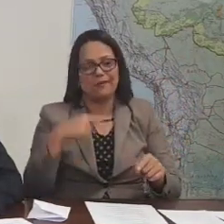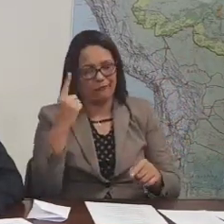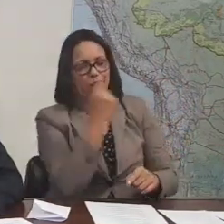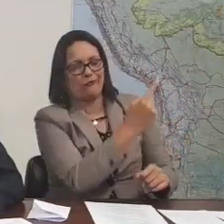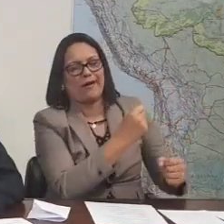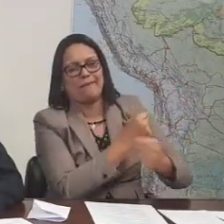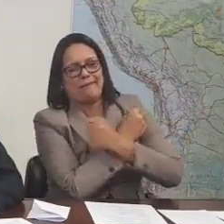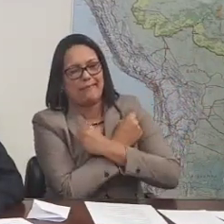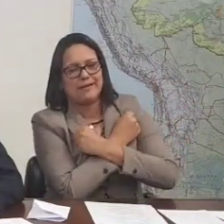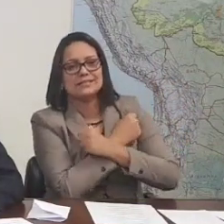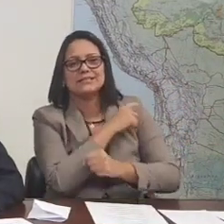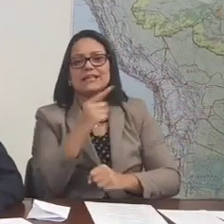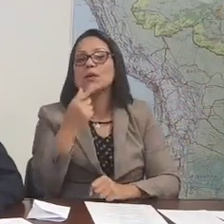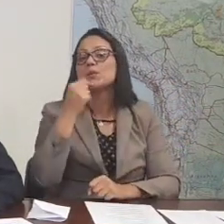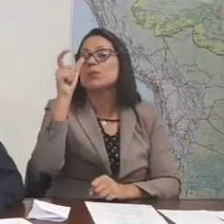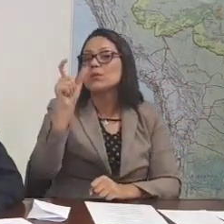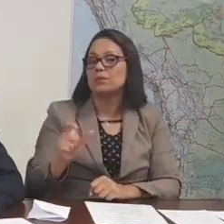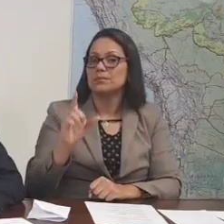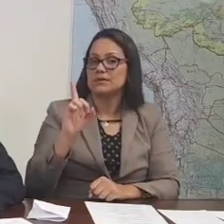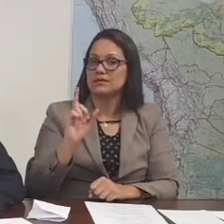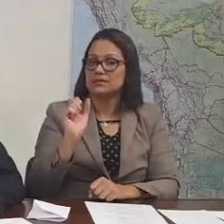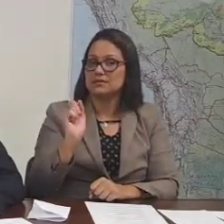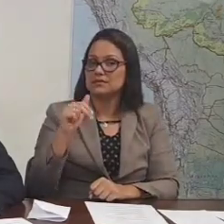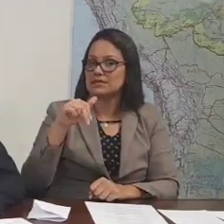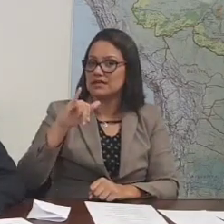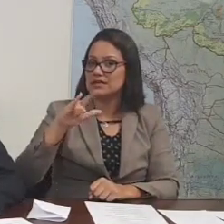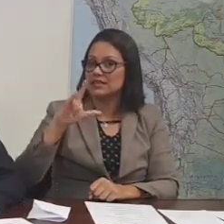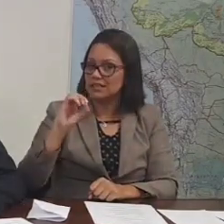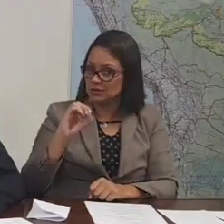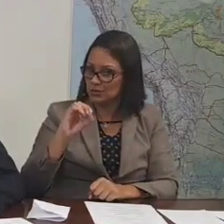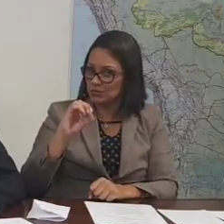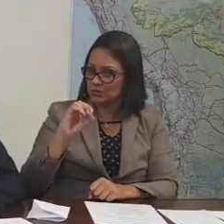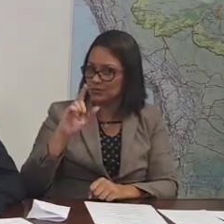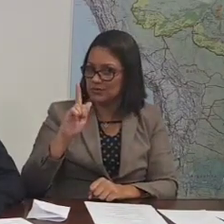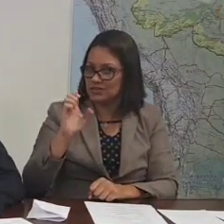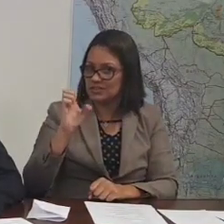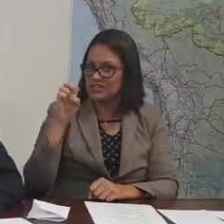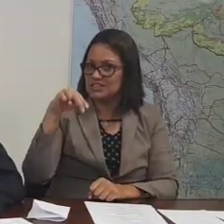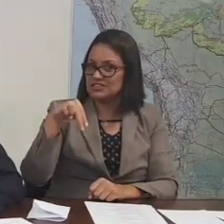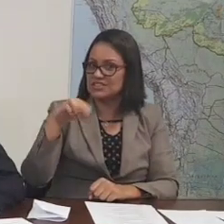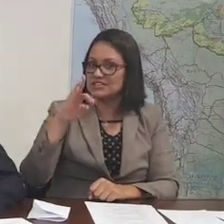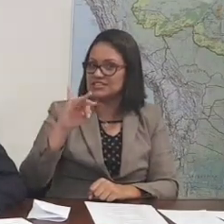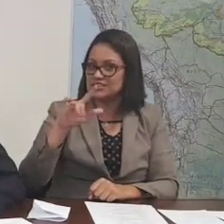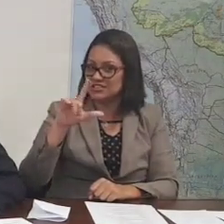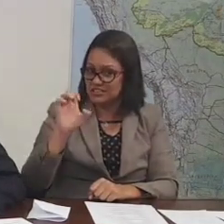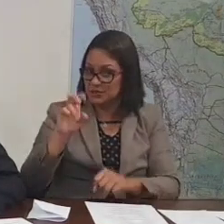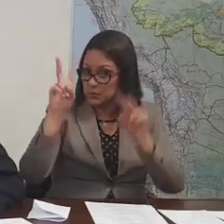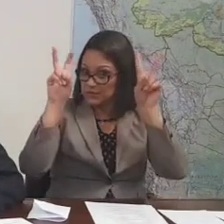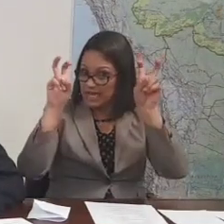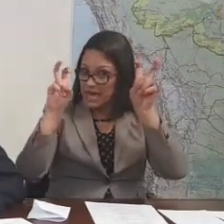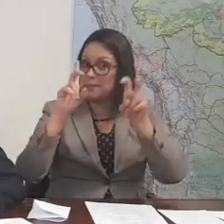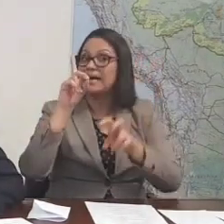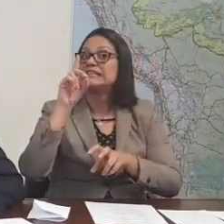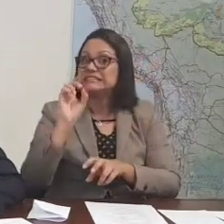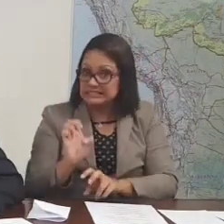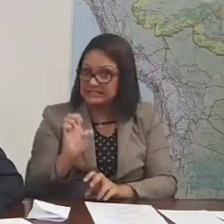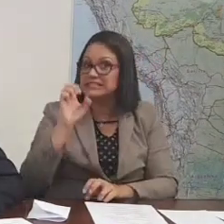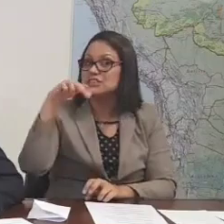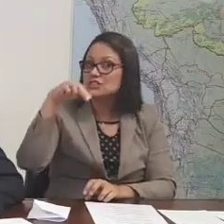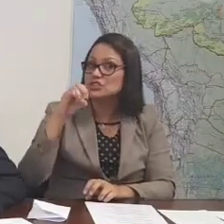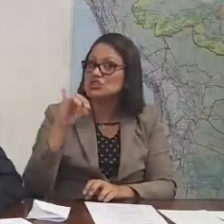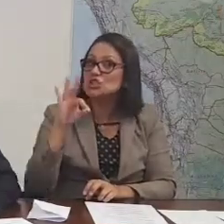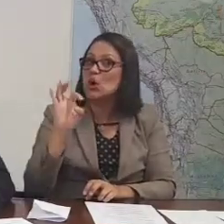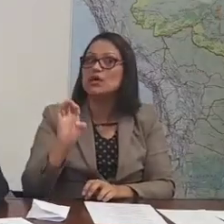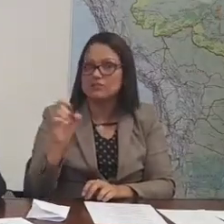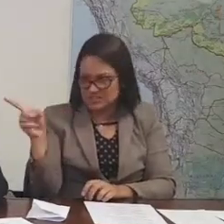E tem um programa do Danilo Gentil, é isso? Tenho. Noite. É isso mesmo? Vocês vão assistir o programa hoje? Por quê? Porque o